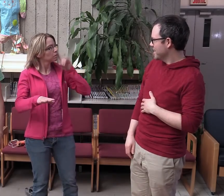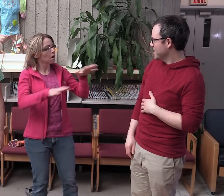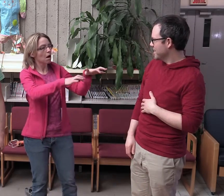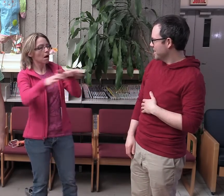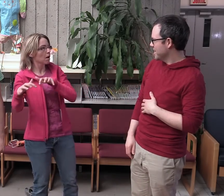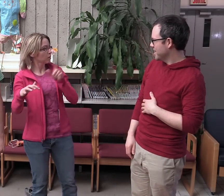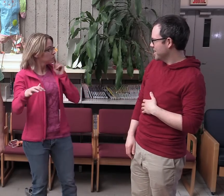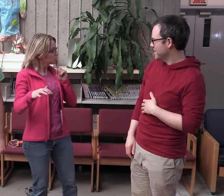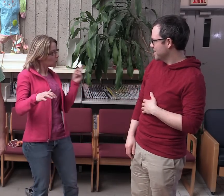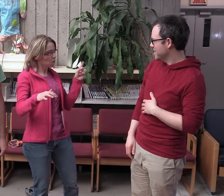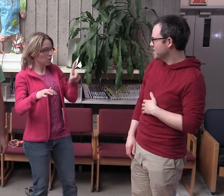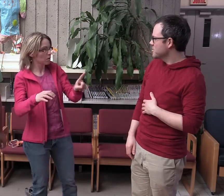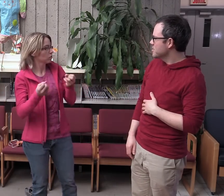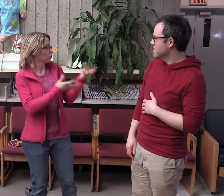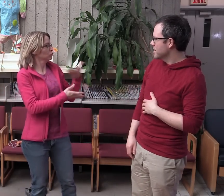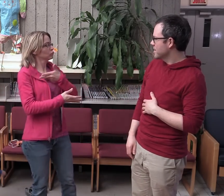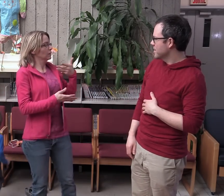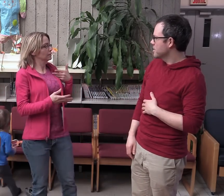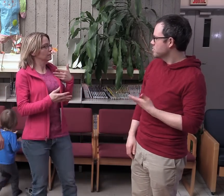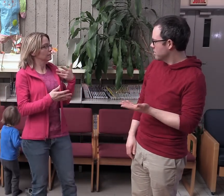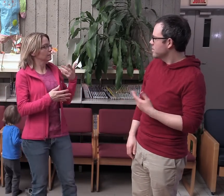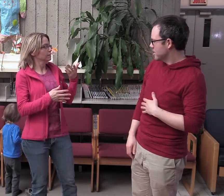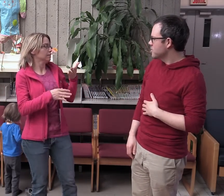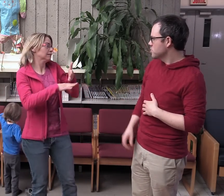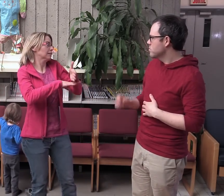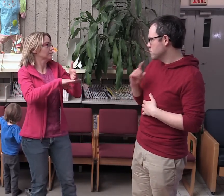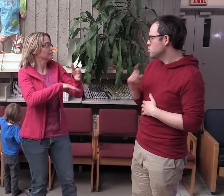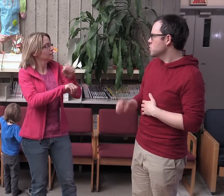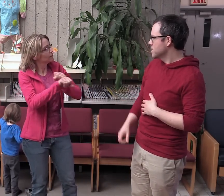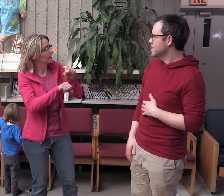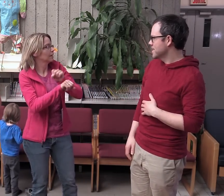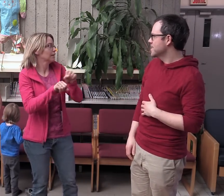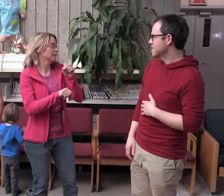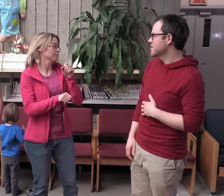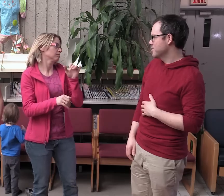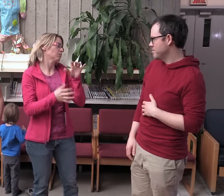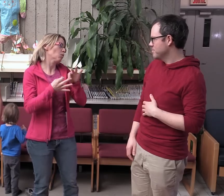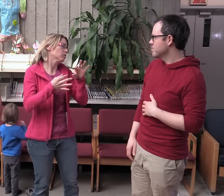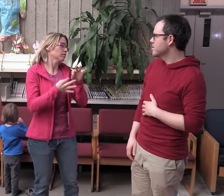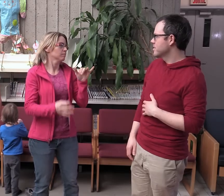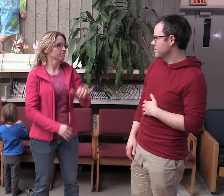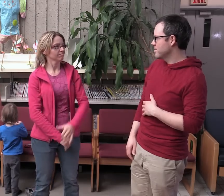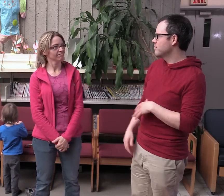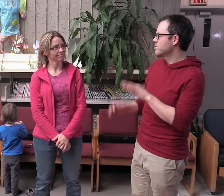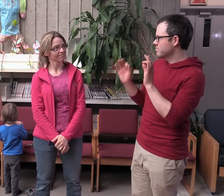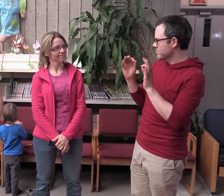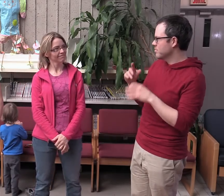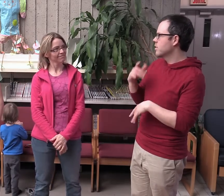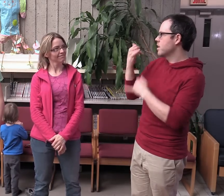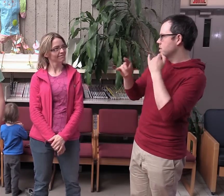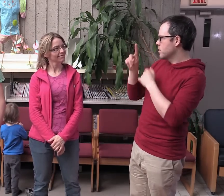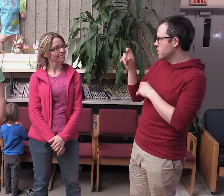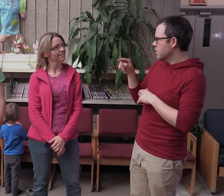'on vient ici, puis aussi, bien, de permettre à nos enfants de participer au même titre que les autres enfants tendant une activité du quartier. Je trouve ça super.